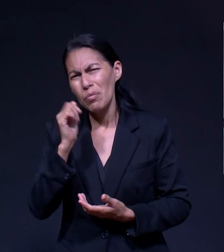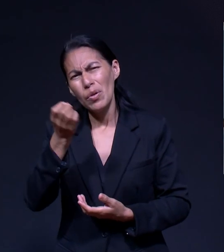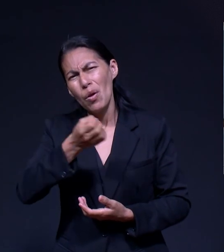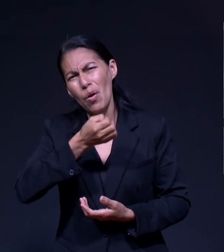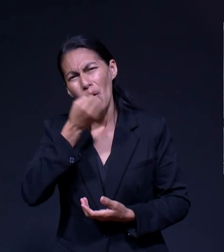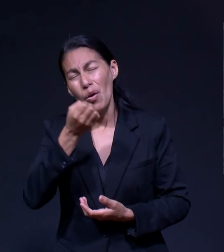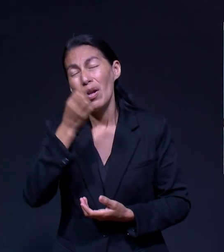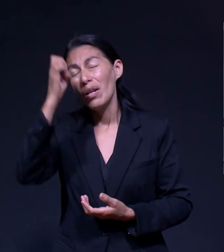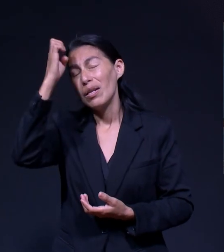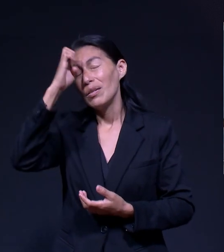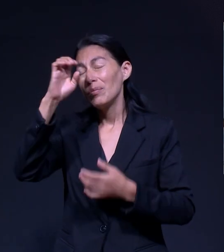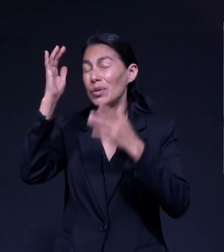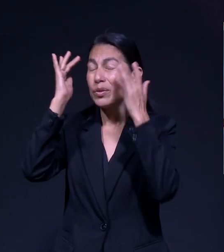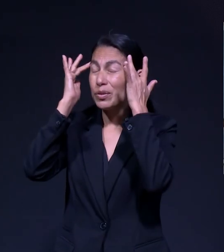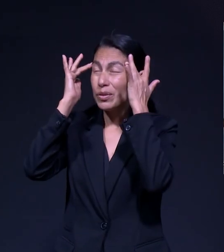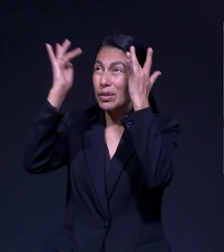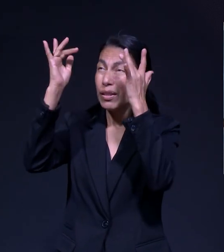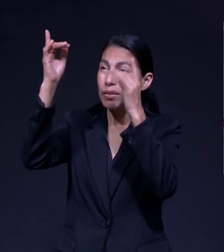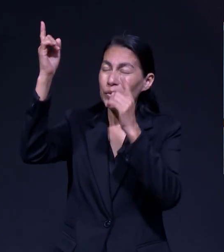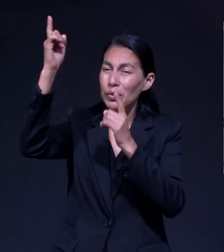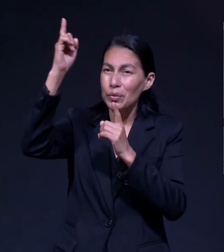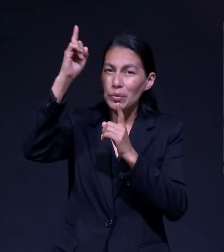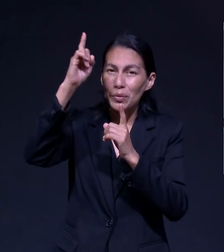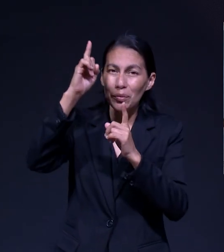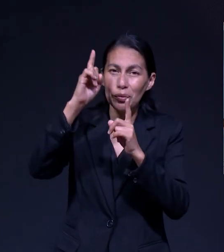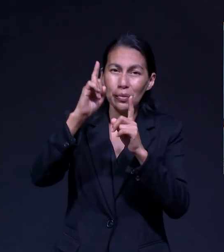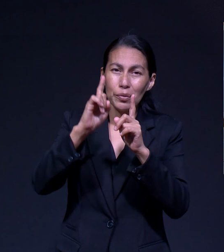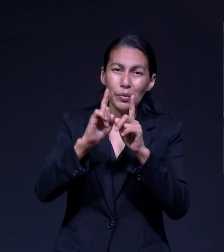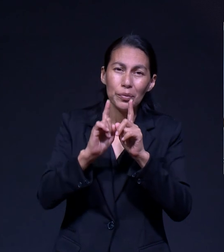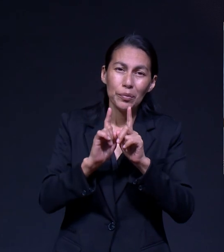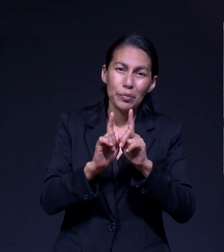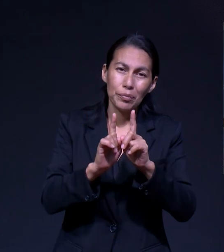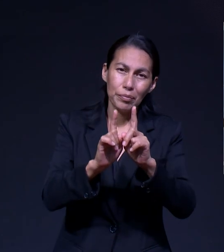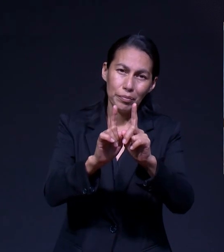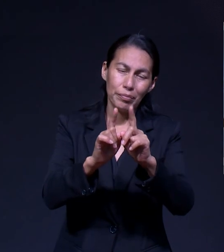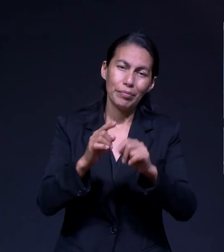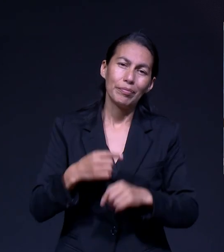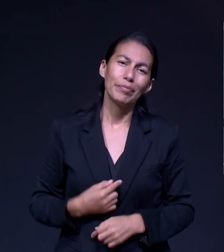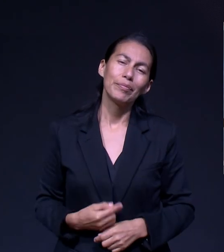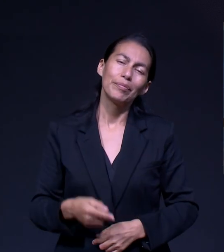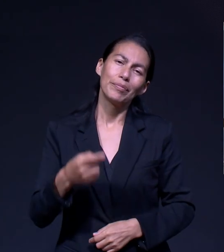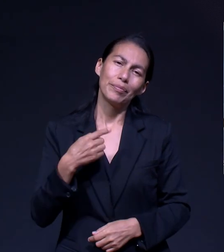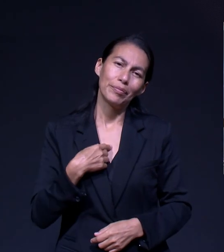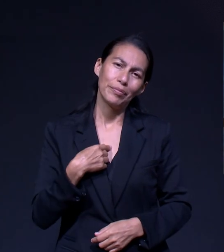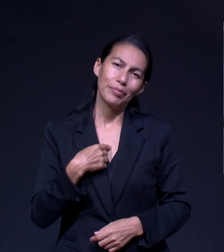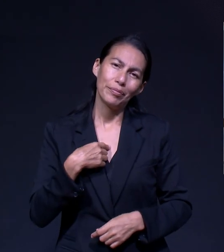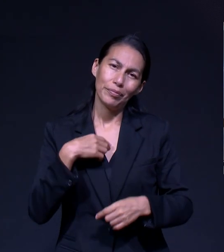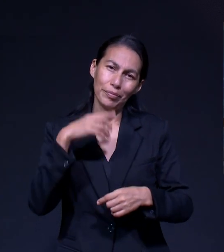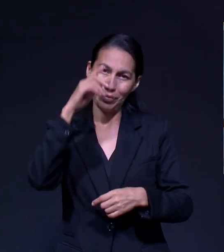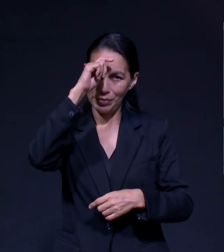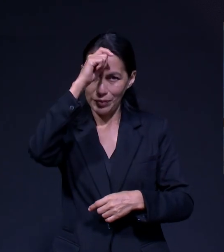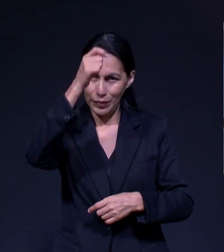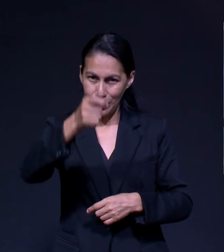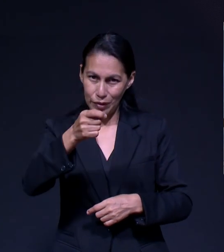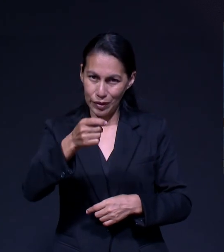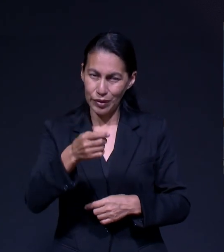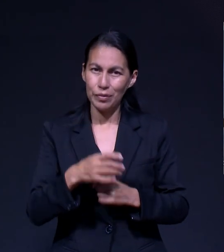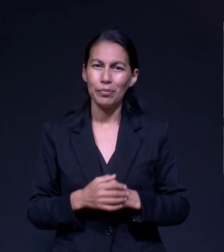compañía del Espíritu de Dios. Y yo me despido de ti con la bendición que solo Dios sabe darte.